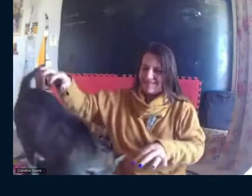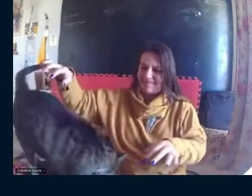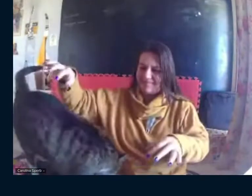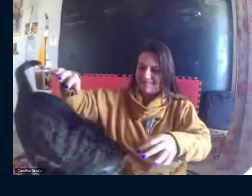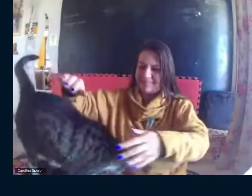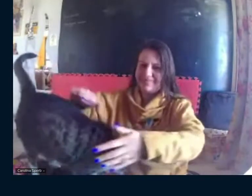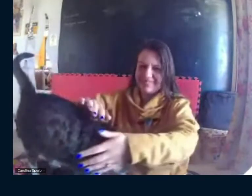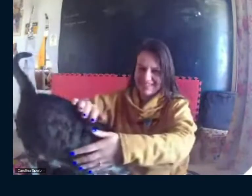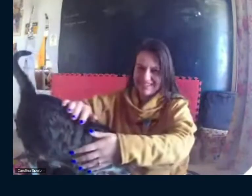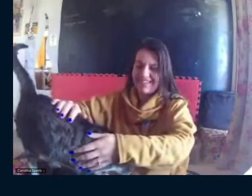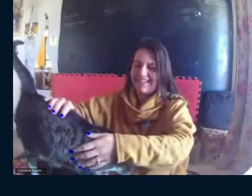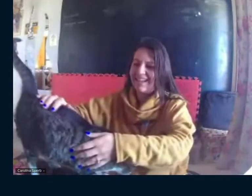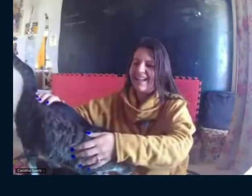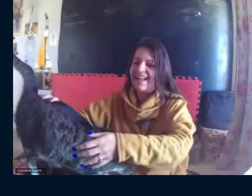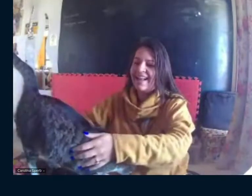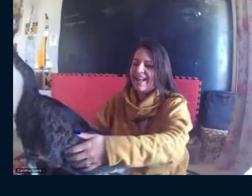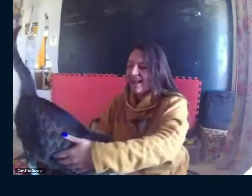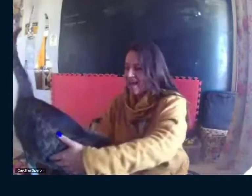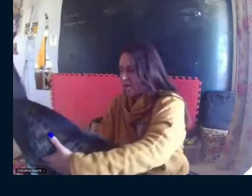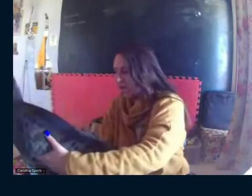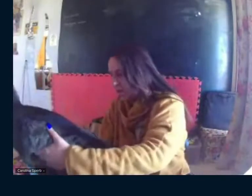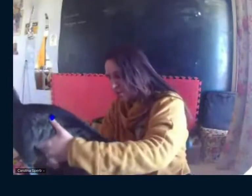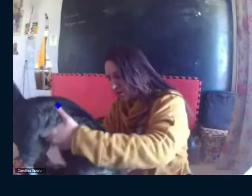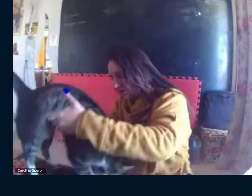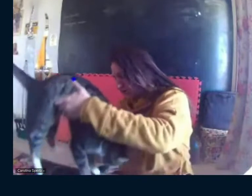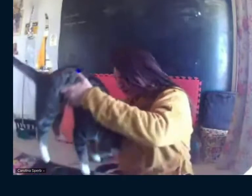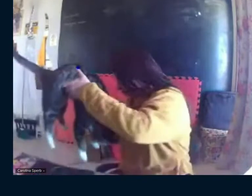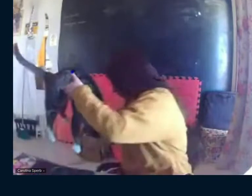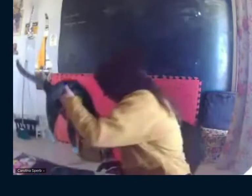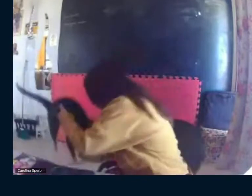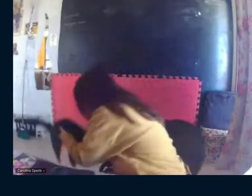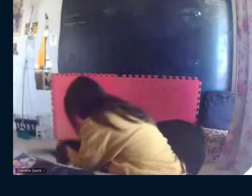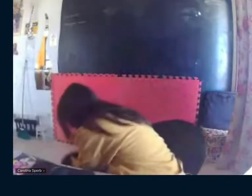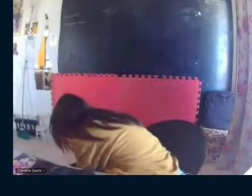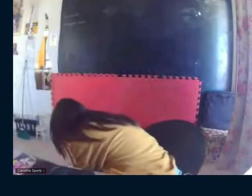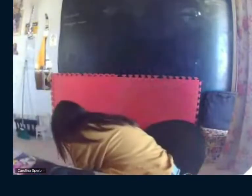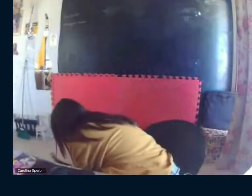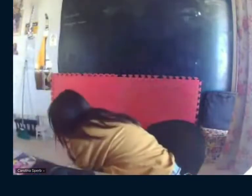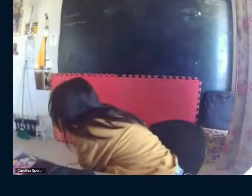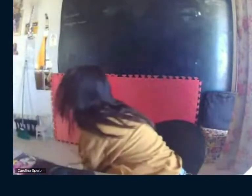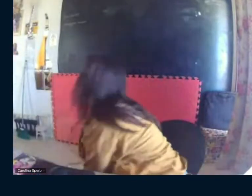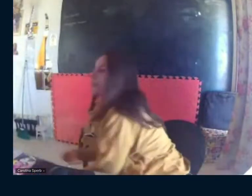Aquela... Aquela história do Copsong, eu achei bem interessante.